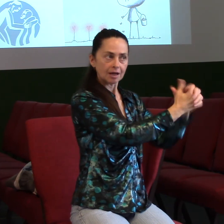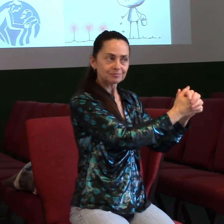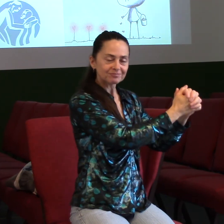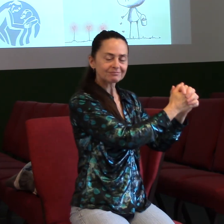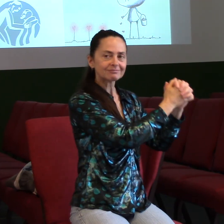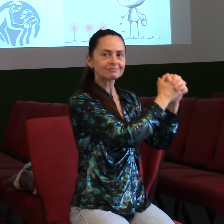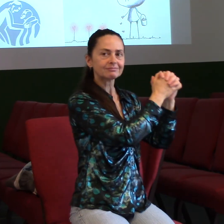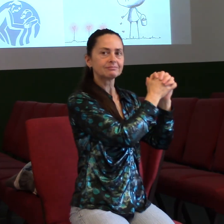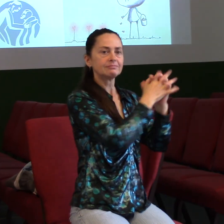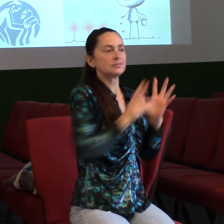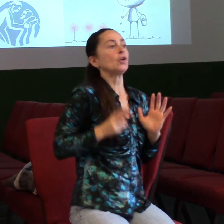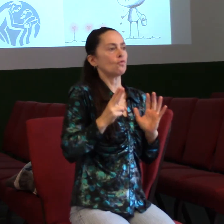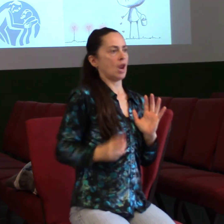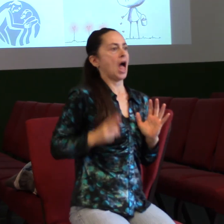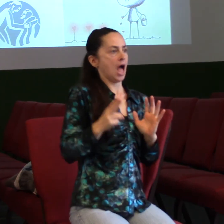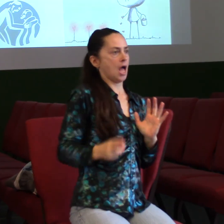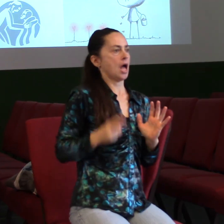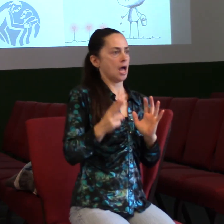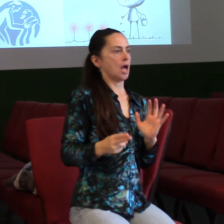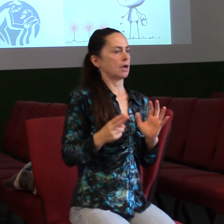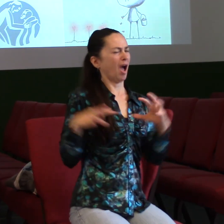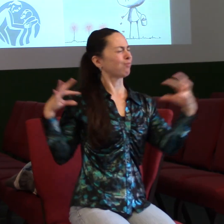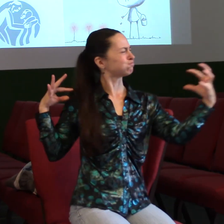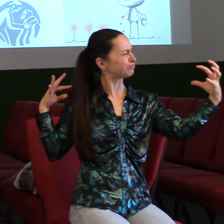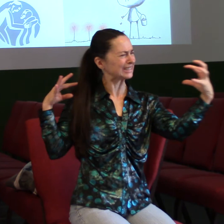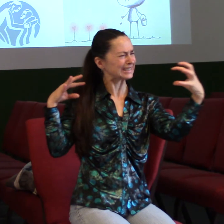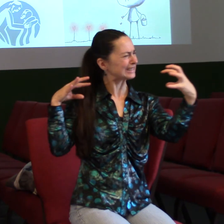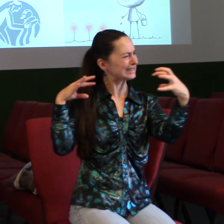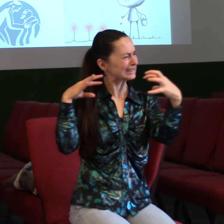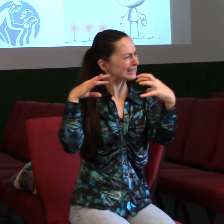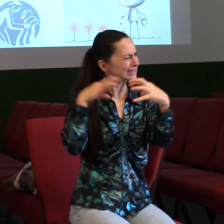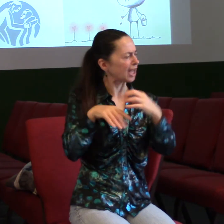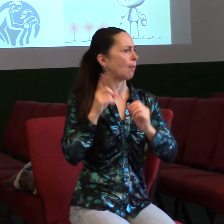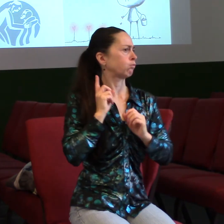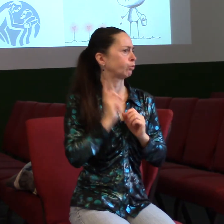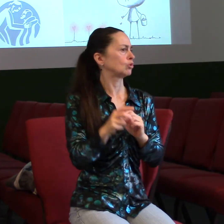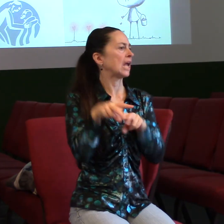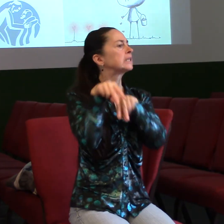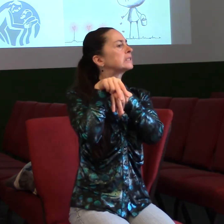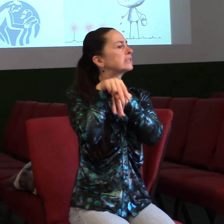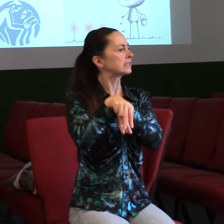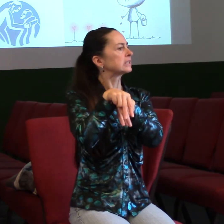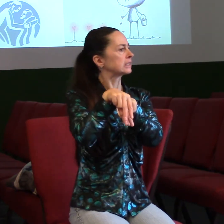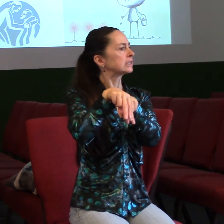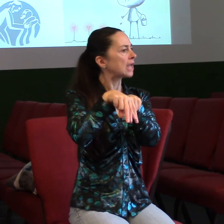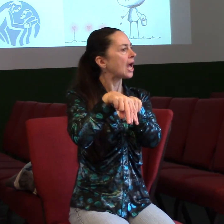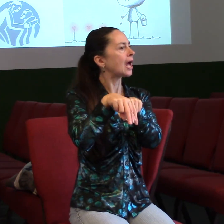vlaku, když jsme jeli. A já jsem měl těch několika hodin, mluvím právě o svých snech, o svých přáních, o věcech, ve kterých jsem